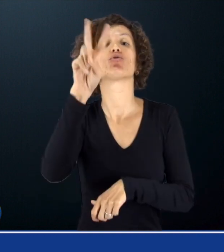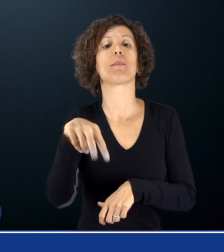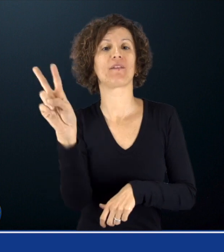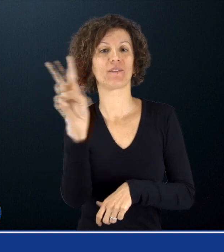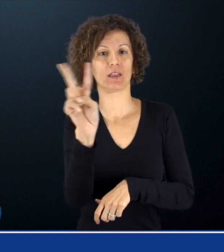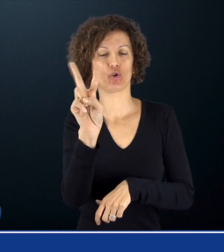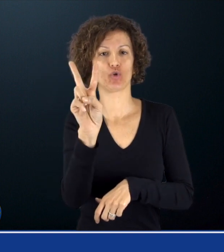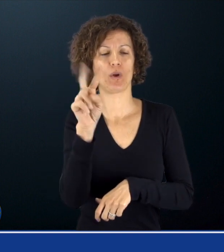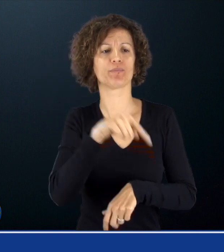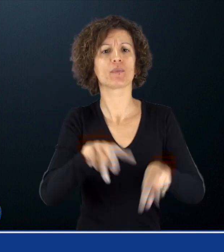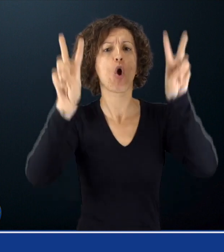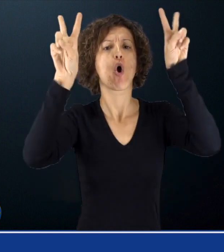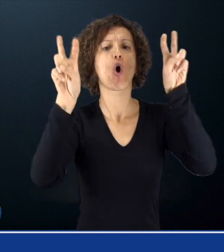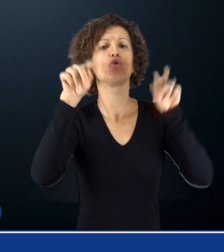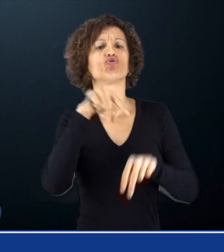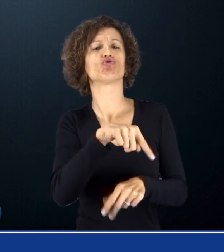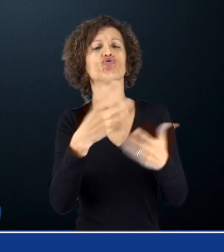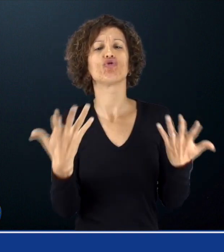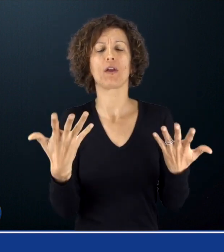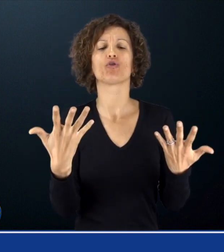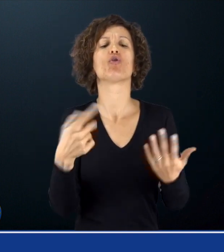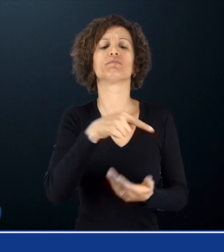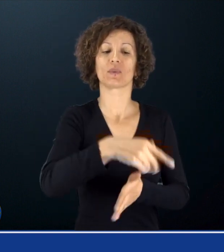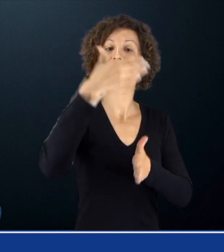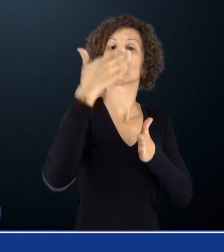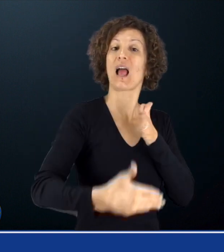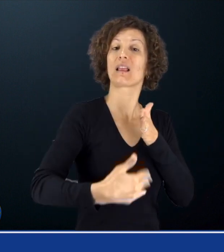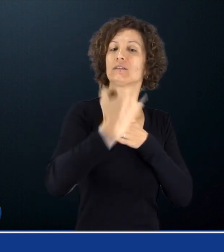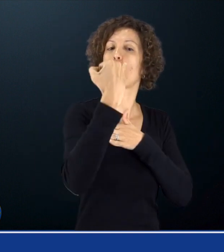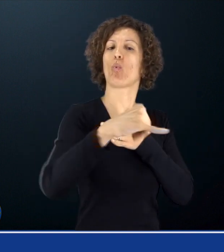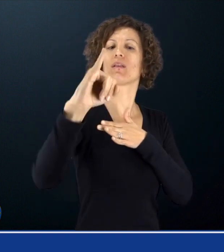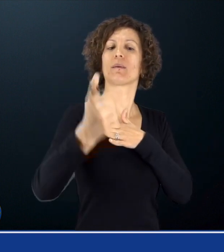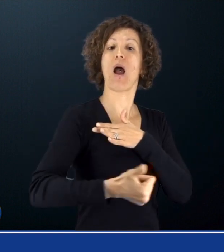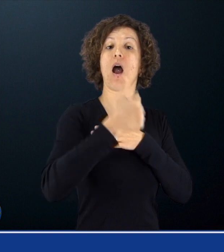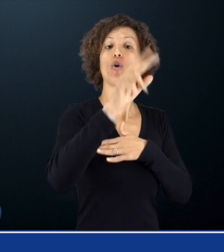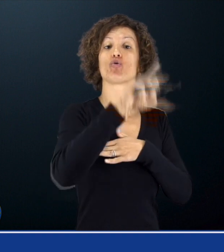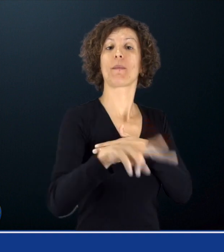oggetto Ultima scadenza 2022 per domanda pensione Ape Sociale